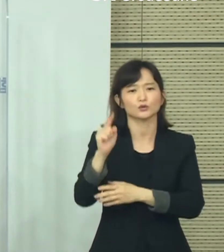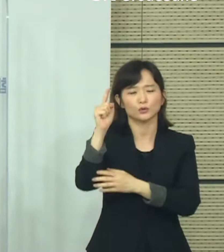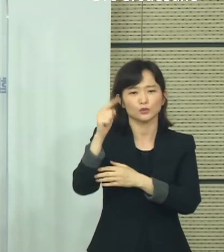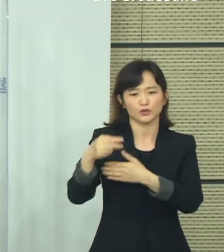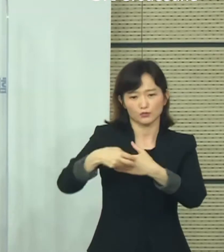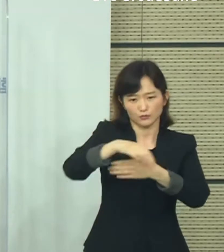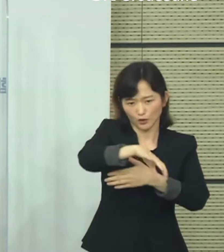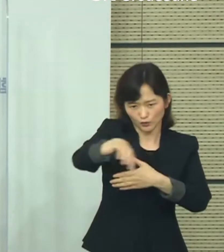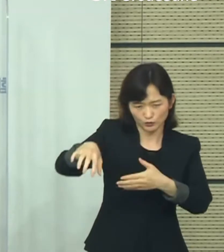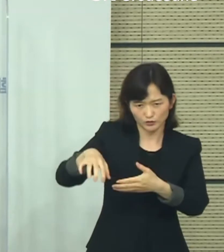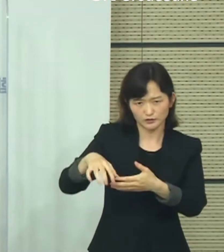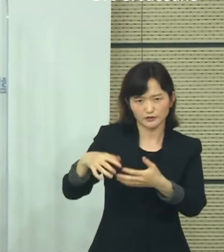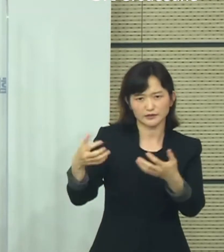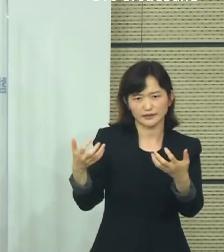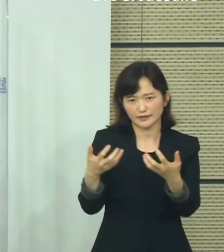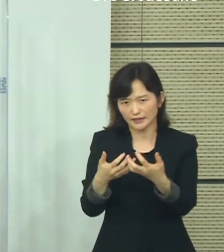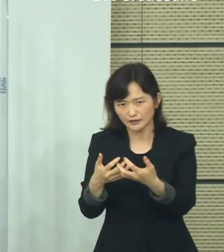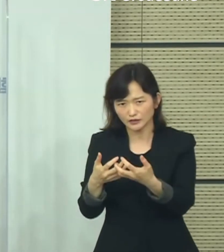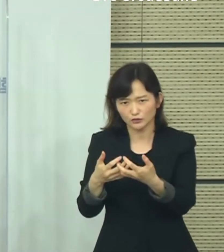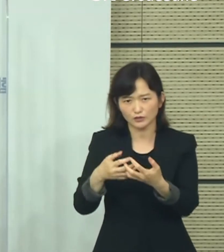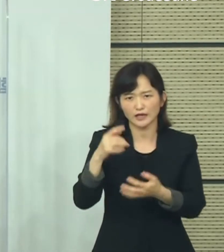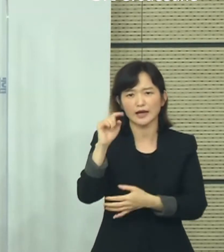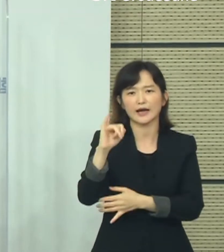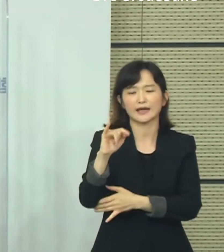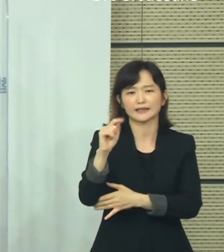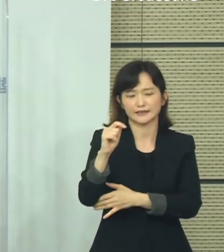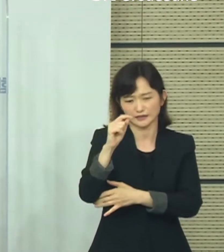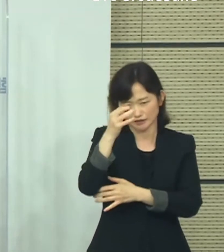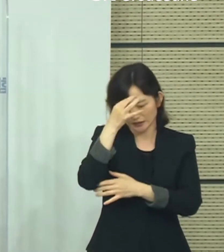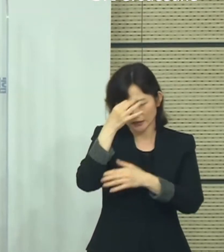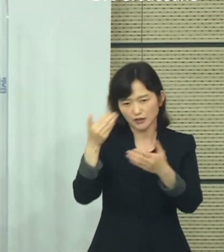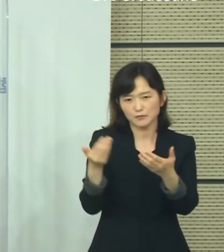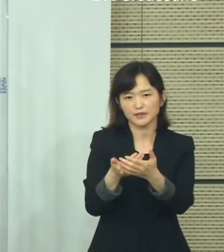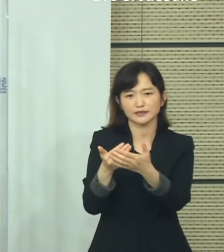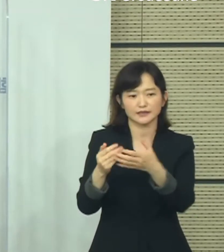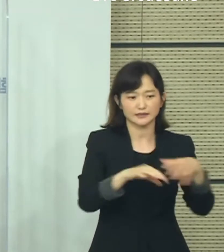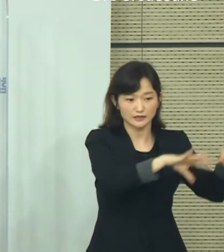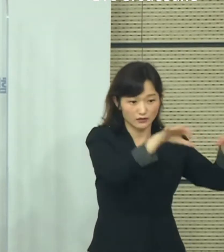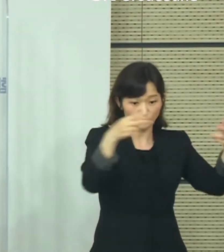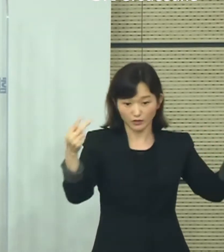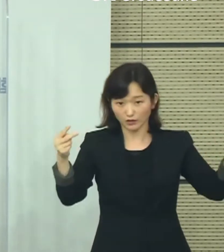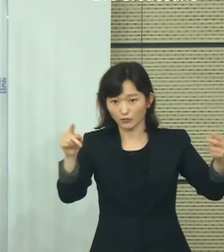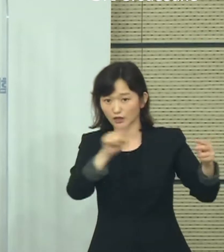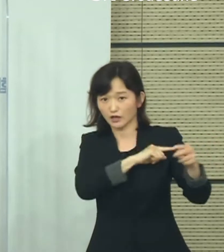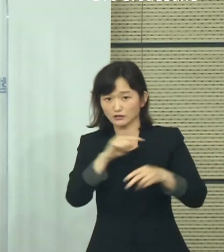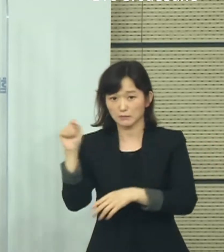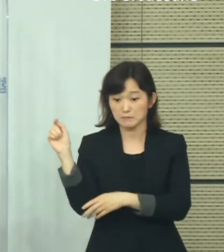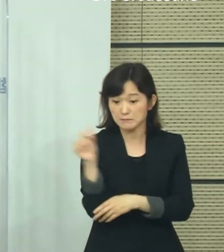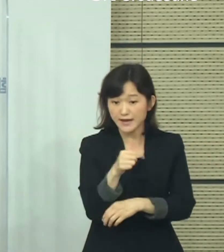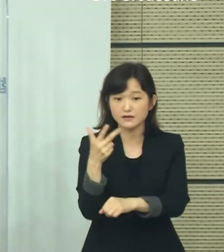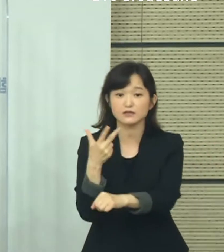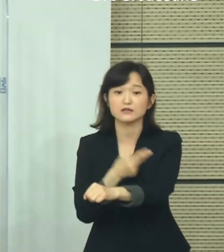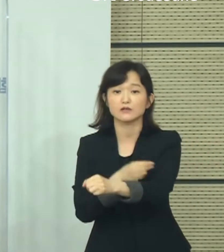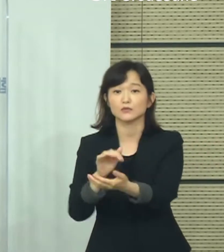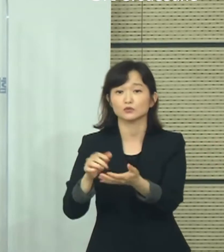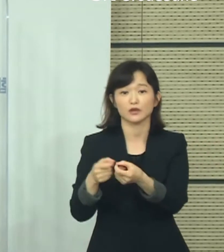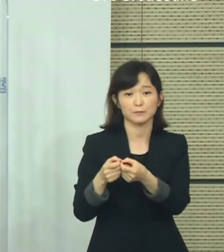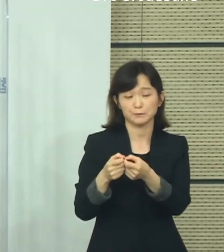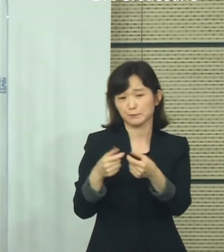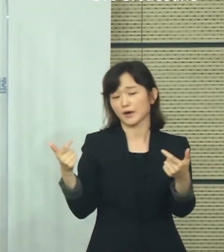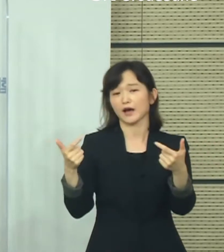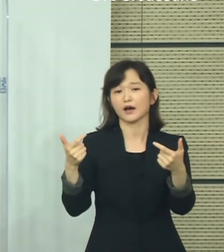인프라, 발달한 IT 기술의 융합 등으로 세계에서 가장 빠른 수준으로 접종을 확대하고